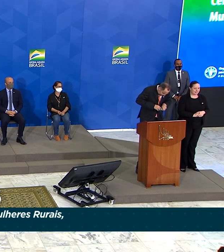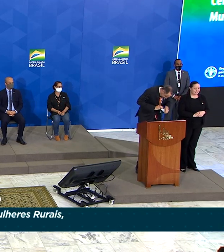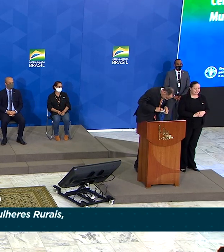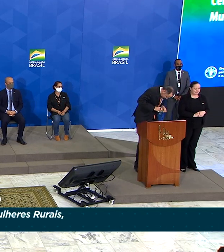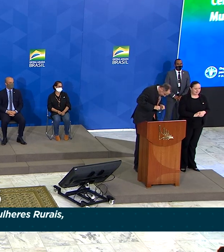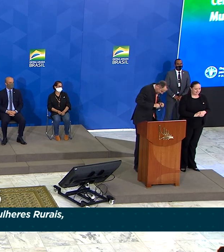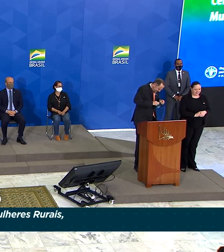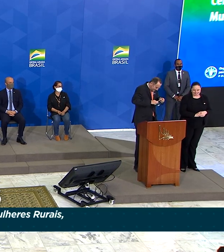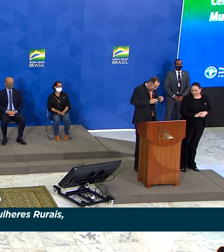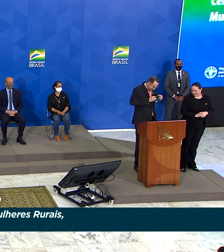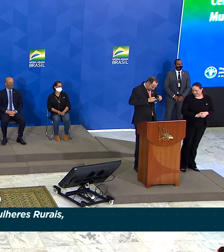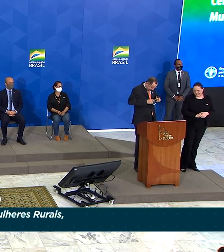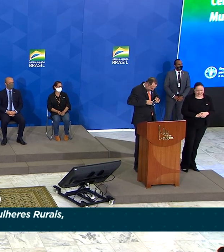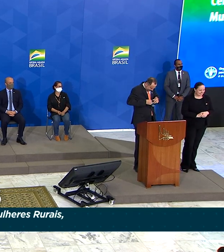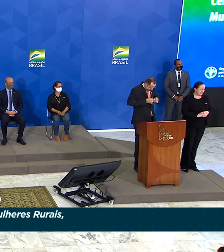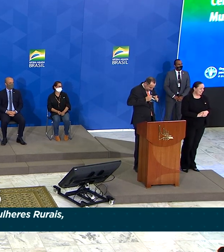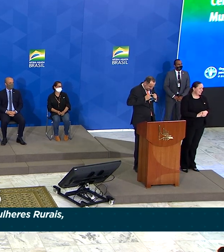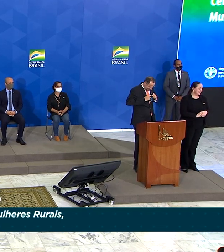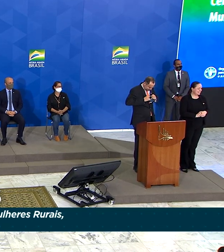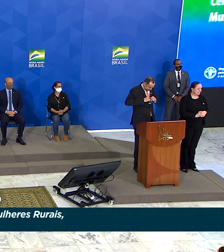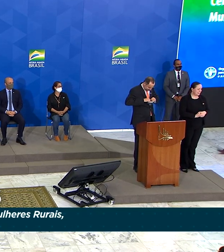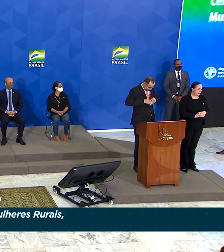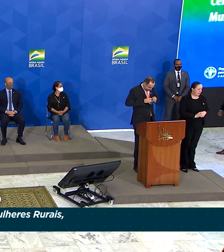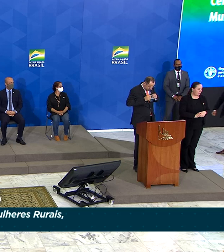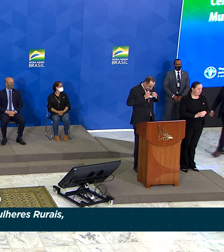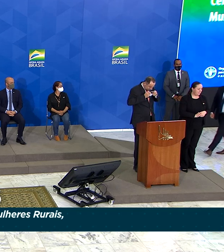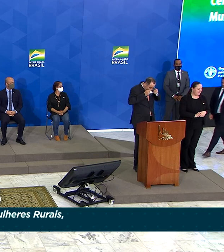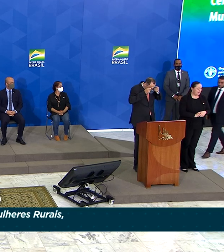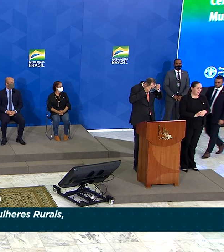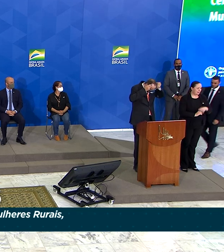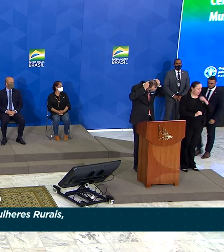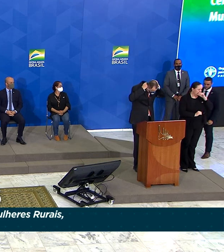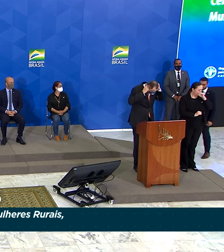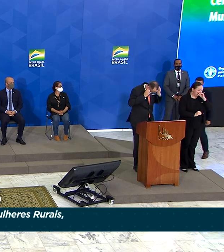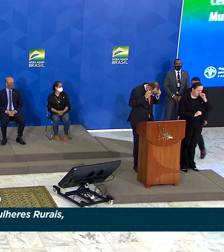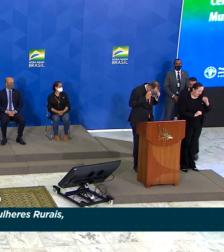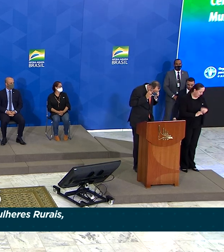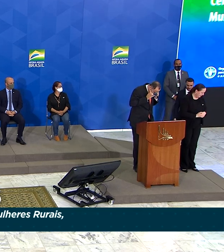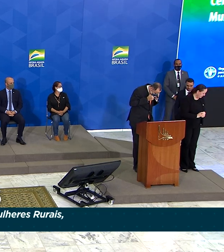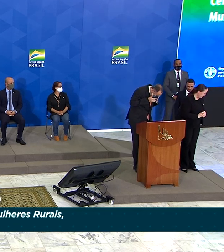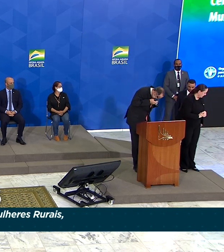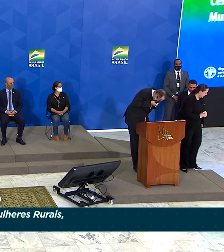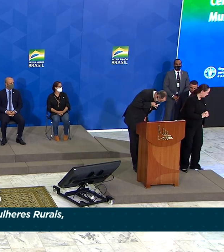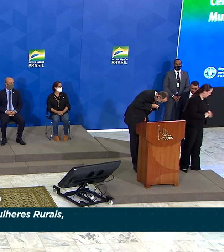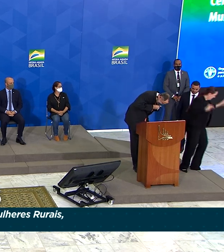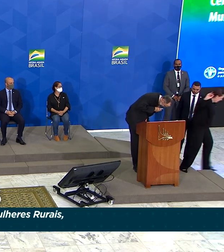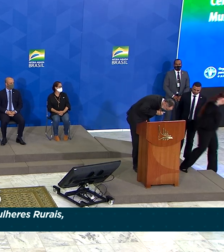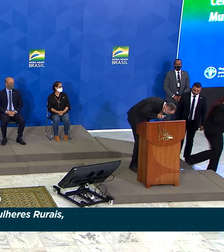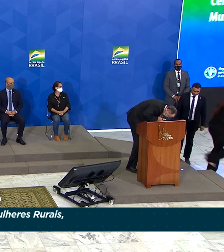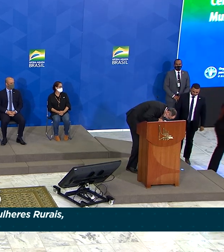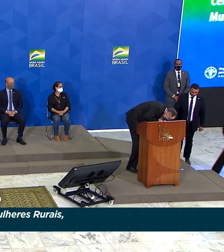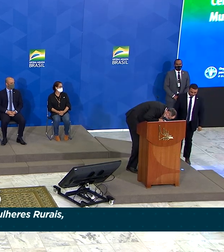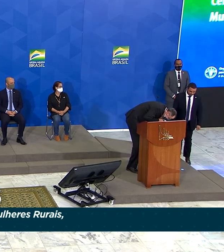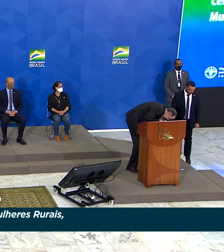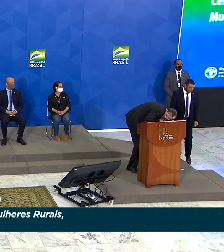Obrigada. Obrigada. Obrigada.